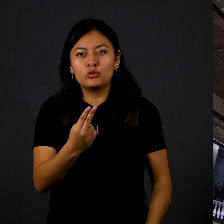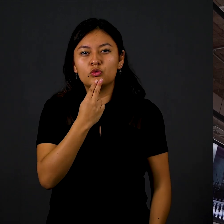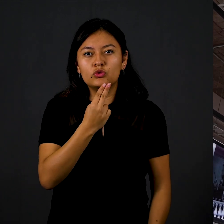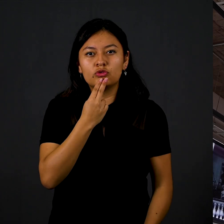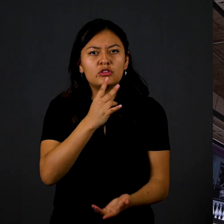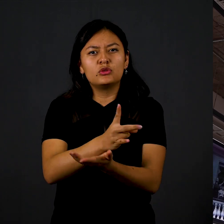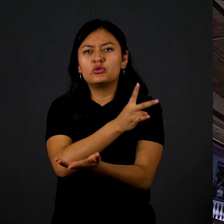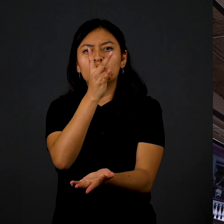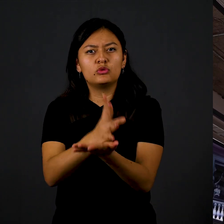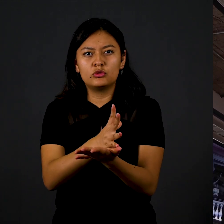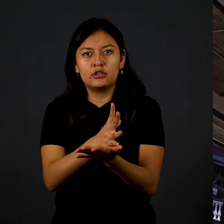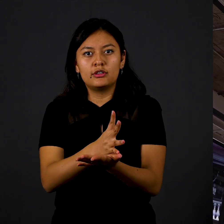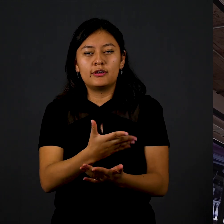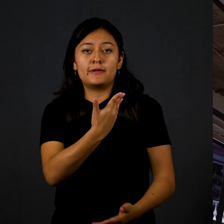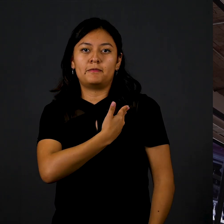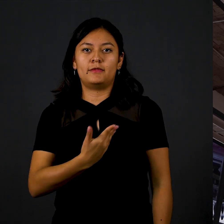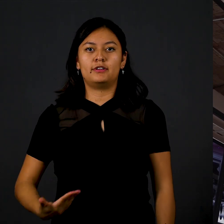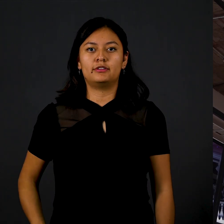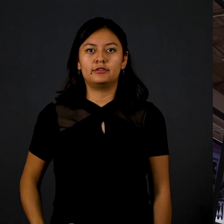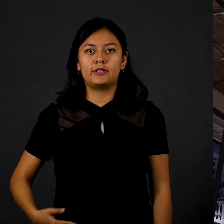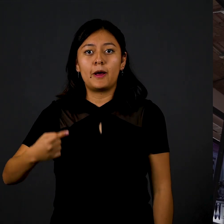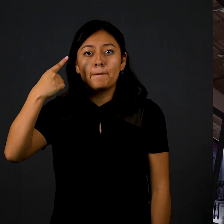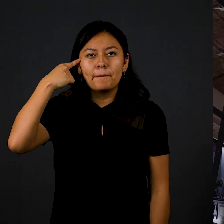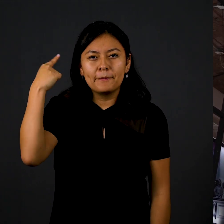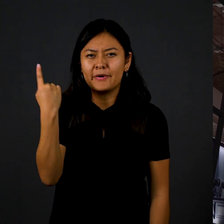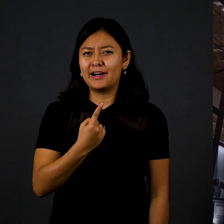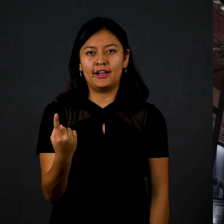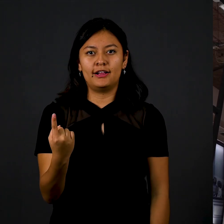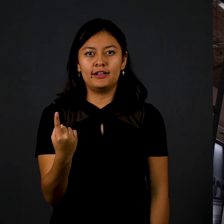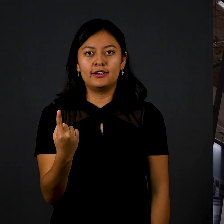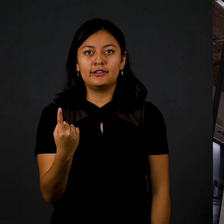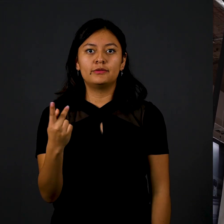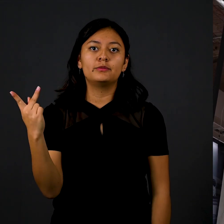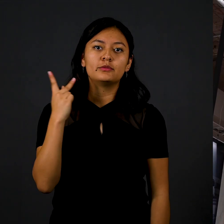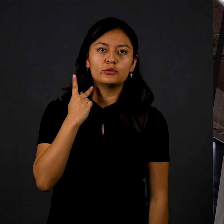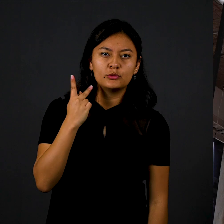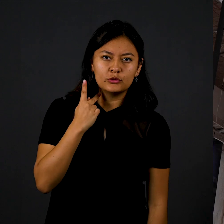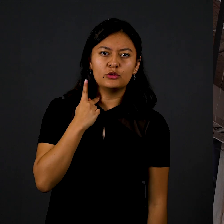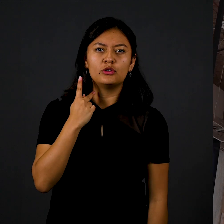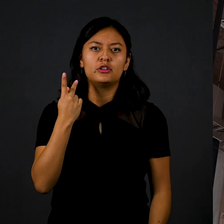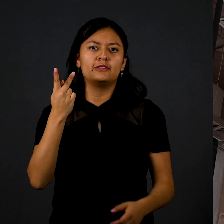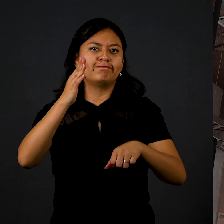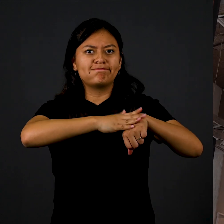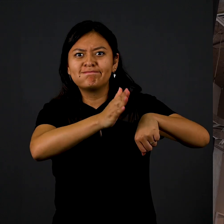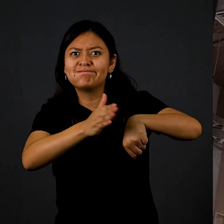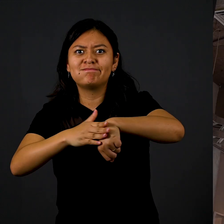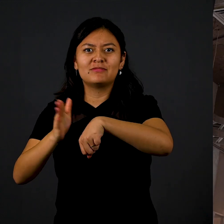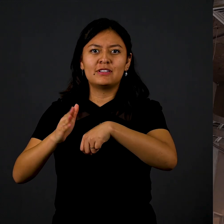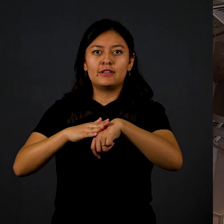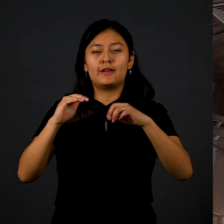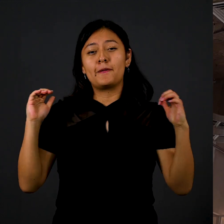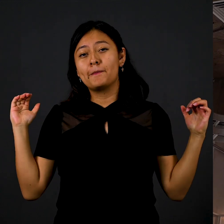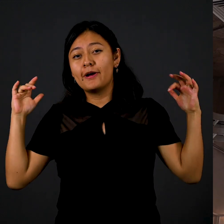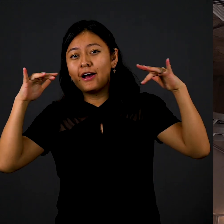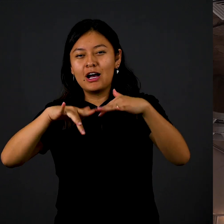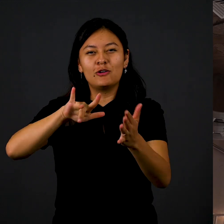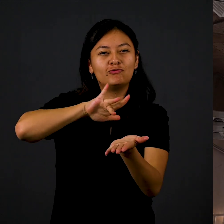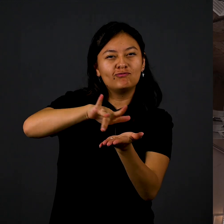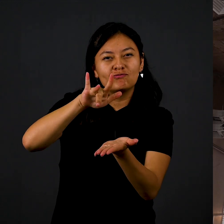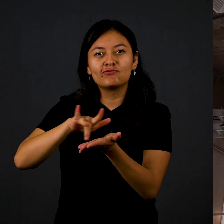políticas o, por ejemplo, para que el pueblo lo despidiera o recibiera cuando salía de viaje a otros países.